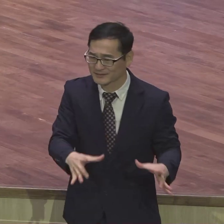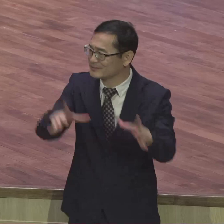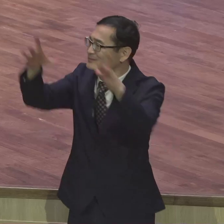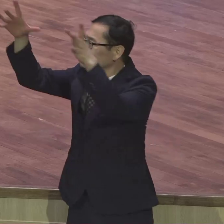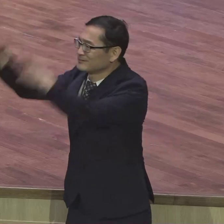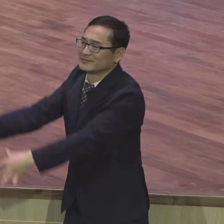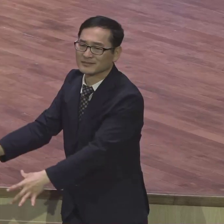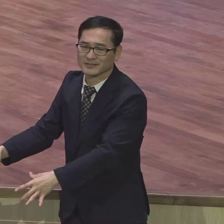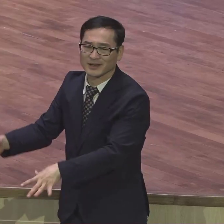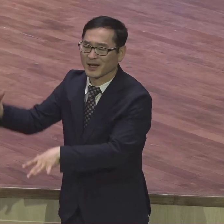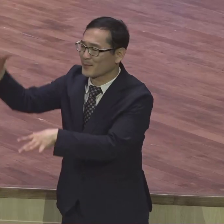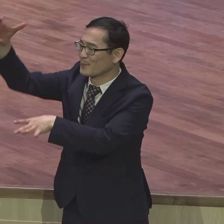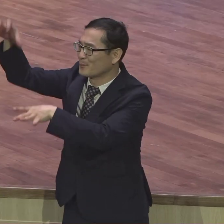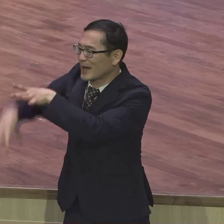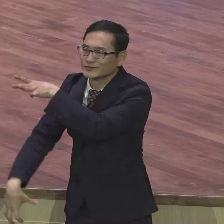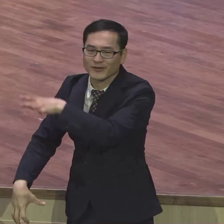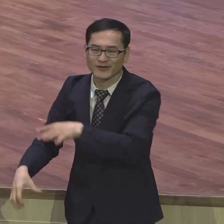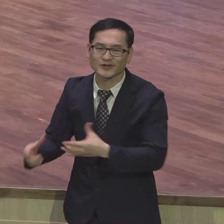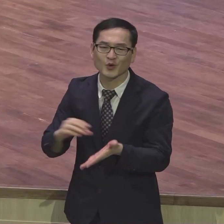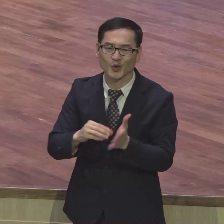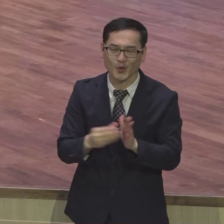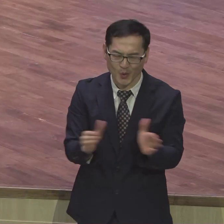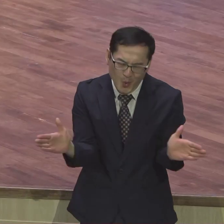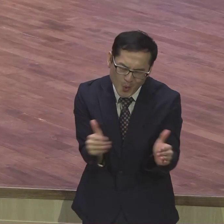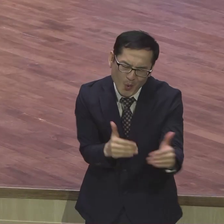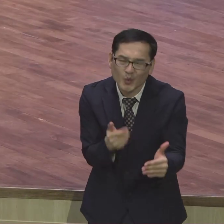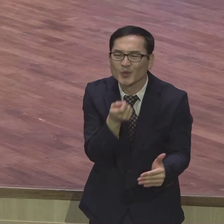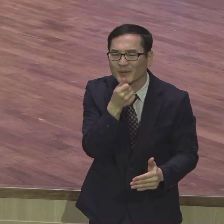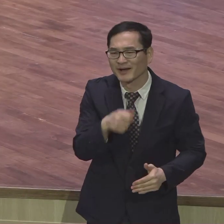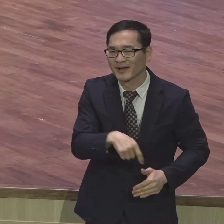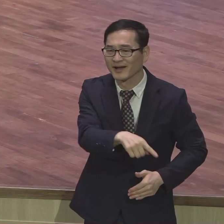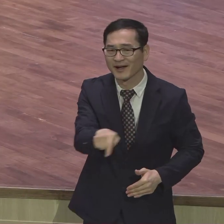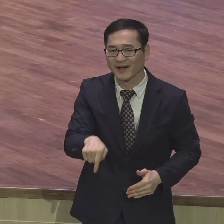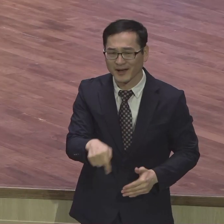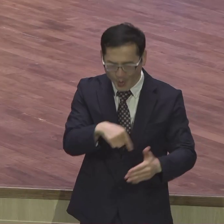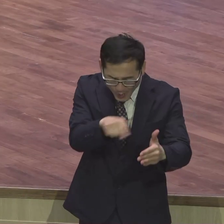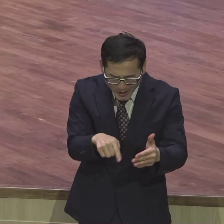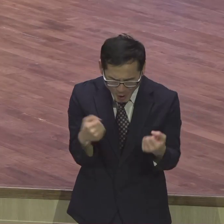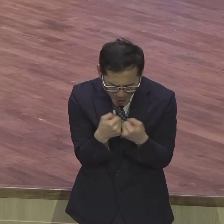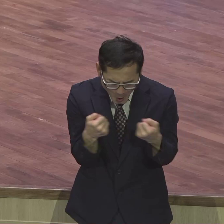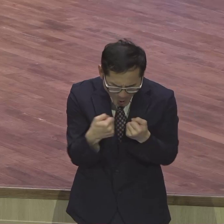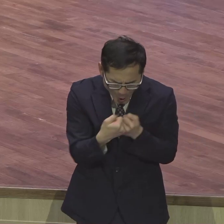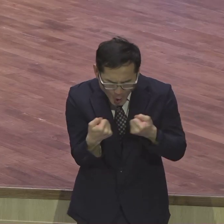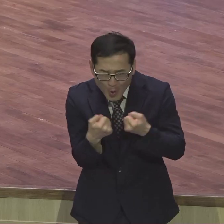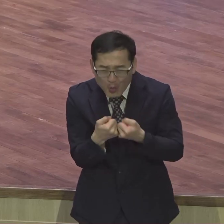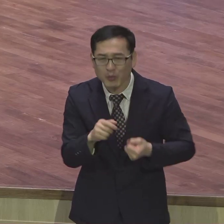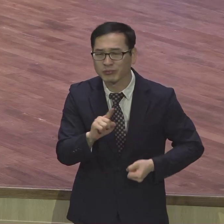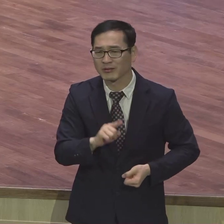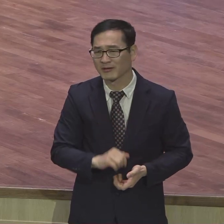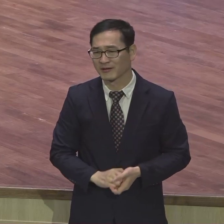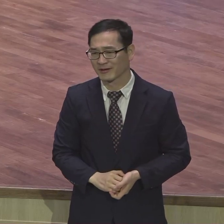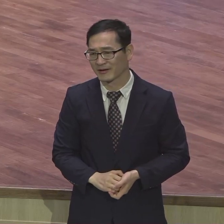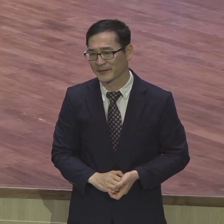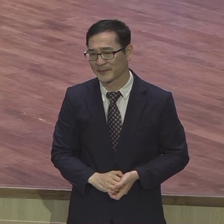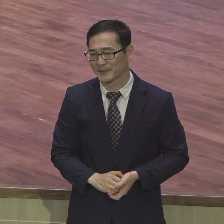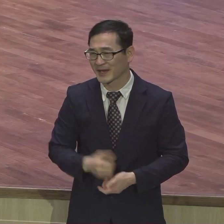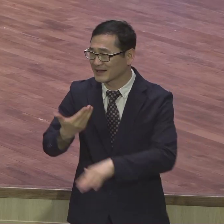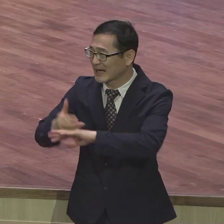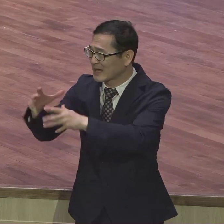다녀봐야 눈이 확 열려 얼마나 좁은 땅에 우리가 살고 있는지 알 수 있어 우리 생각이 우리 마음이 얼마나